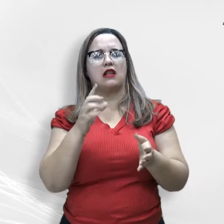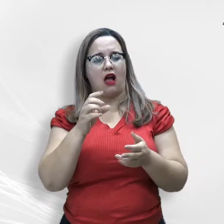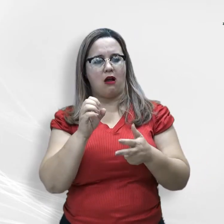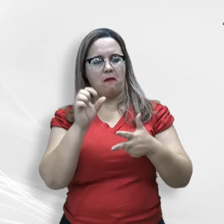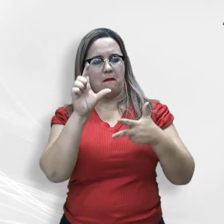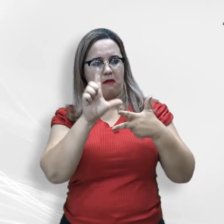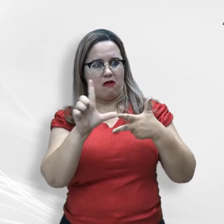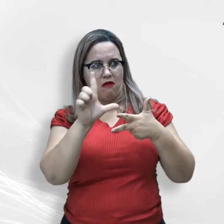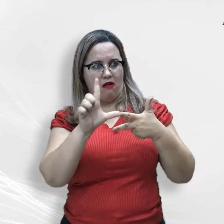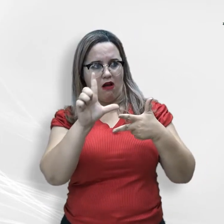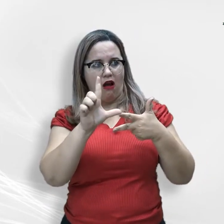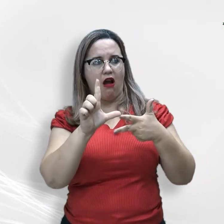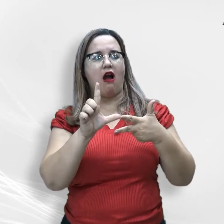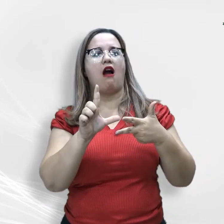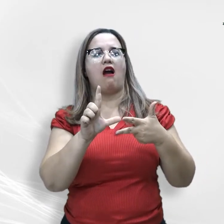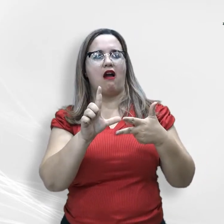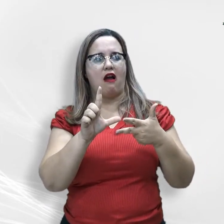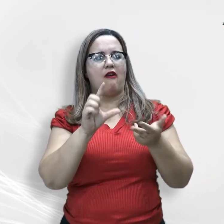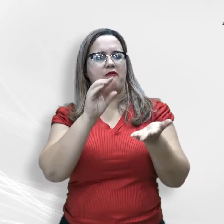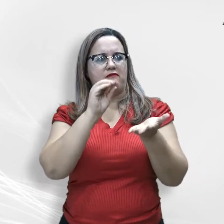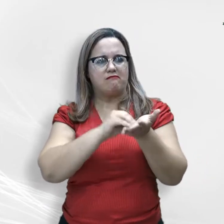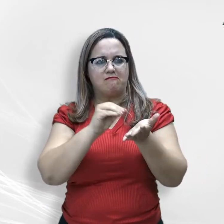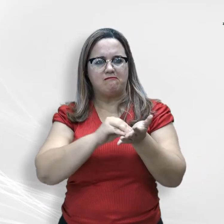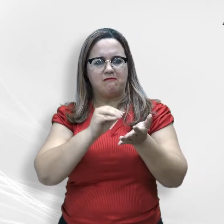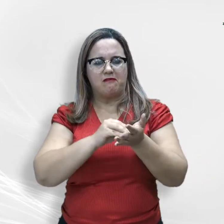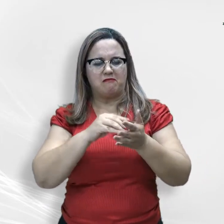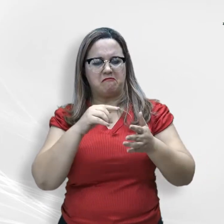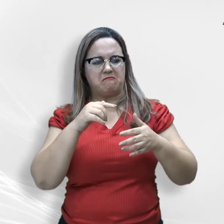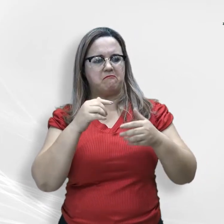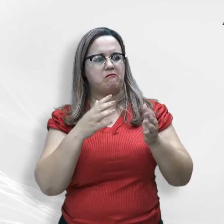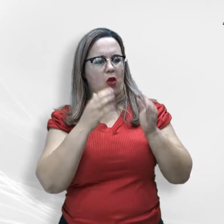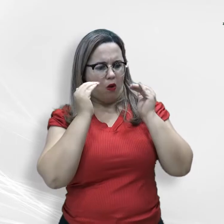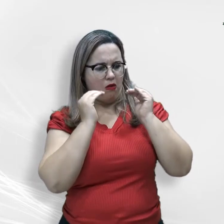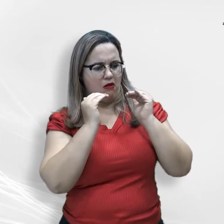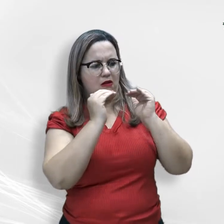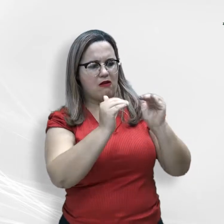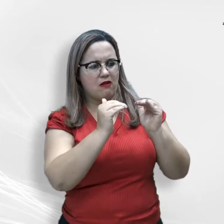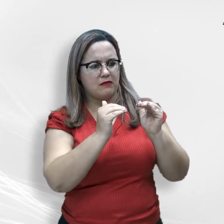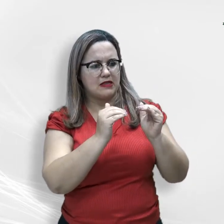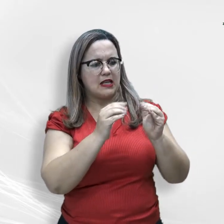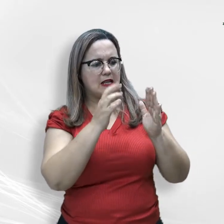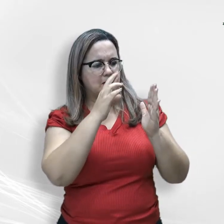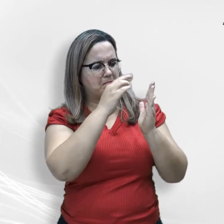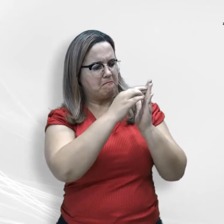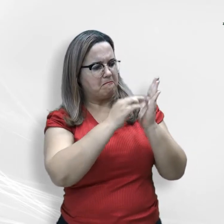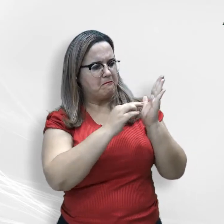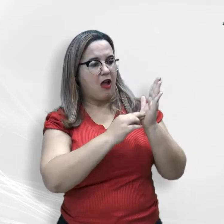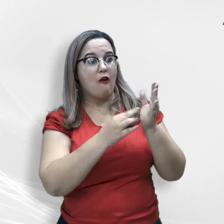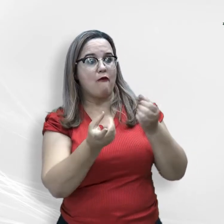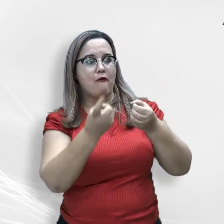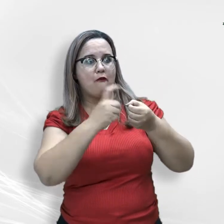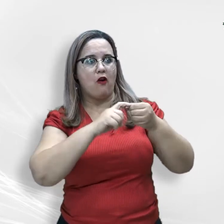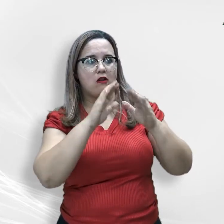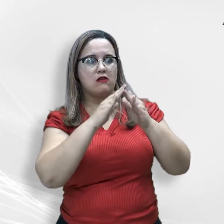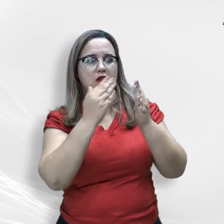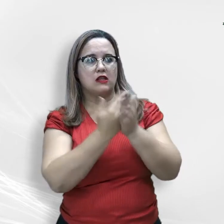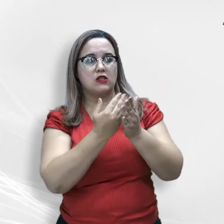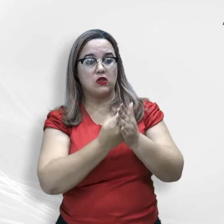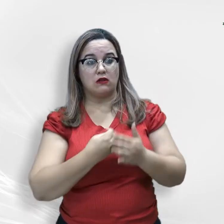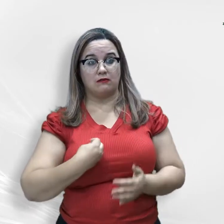Legislativo invadiu a competência do Poder Executivo ao intervir na definição do período de retorno das aulas presenciais na rede